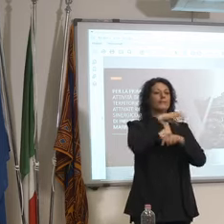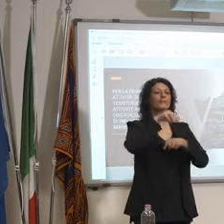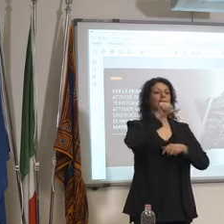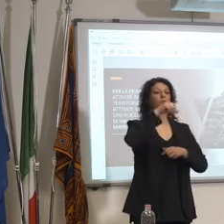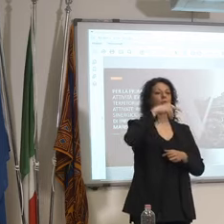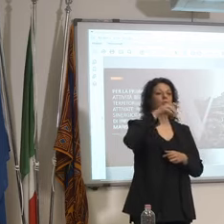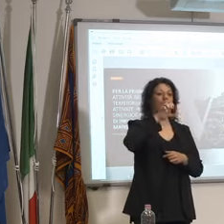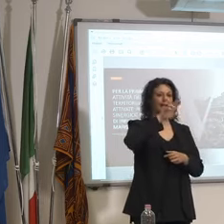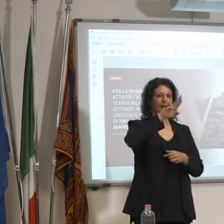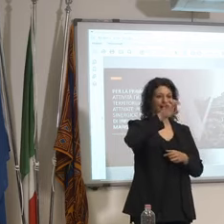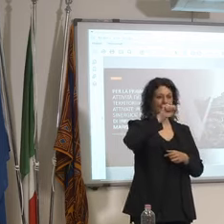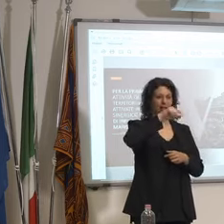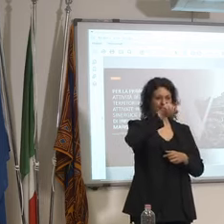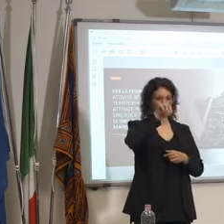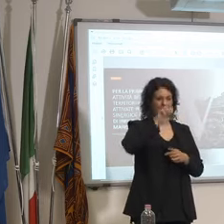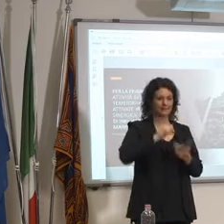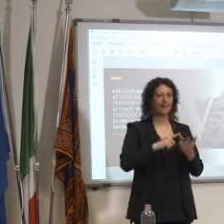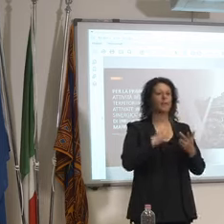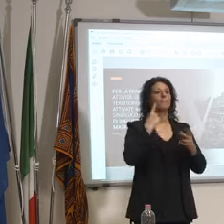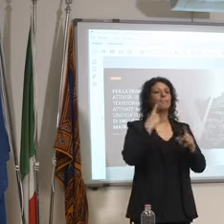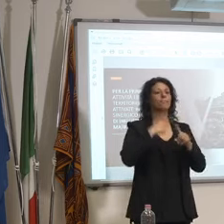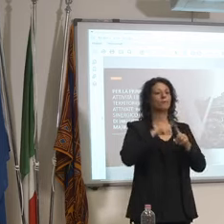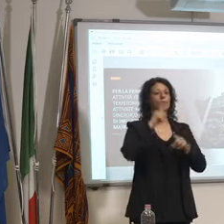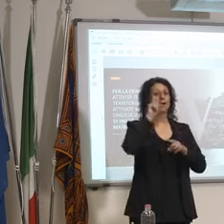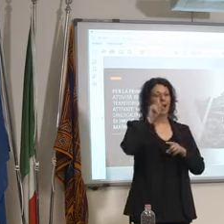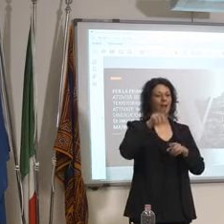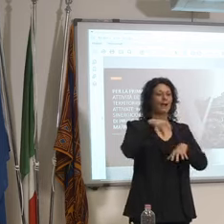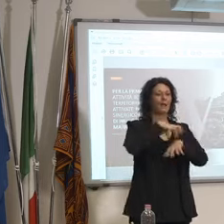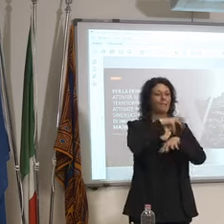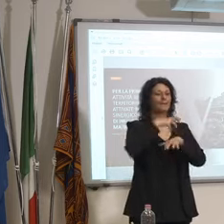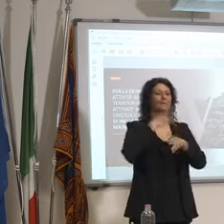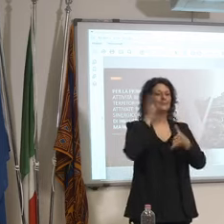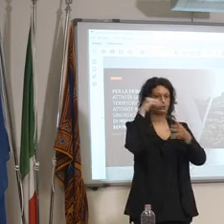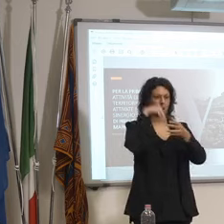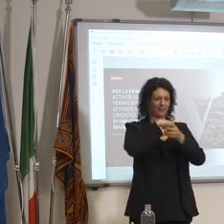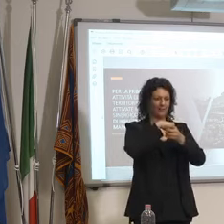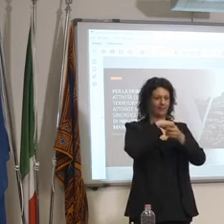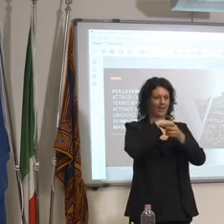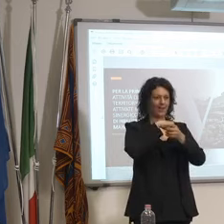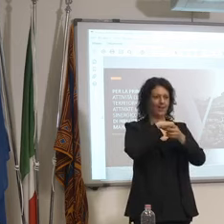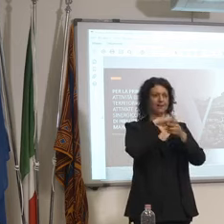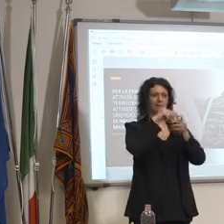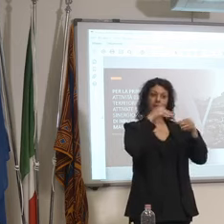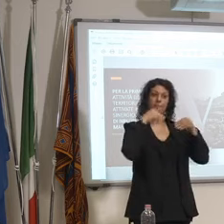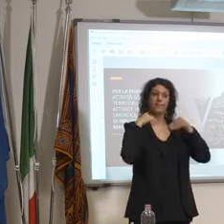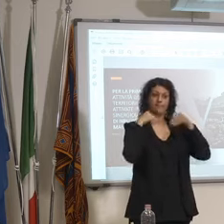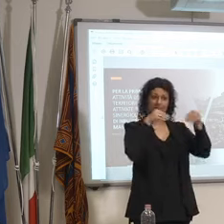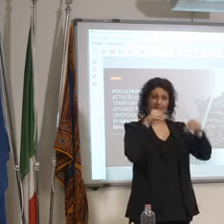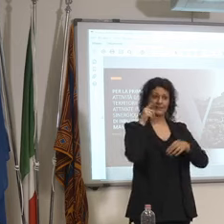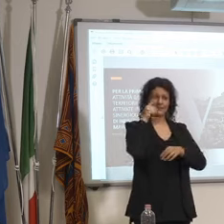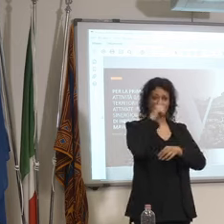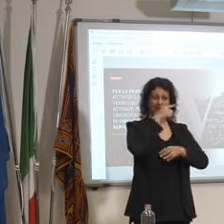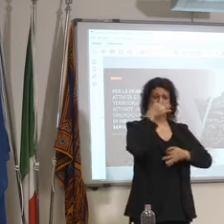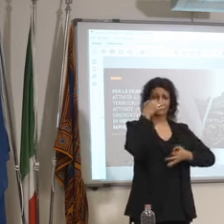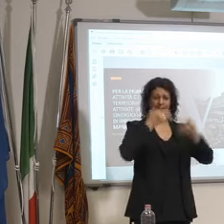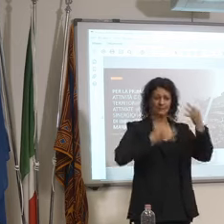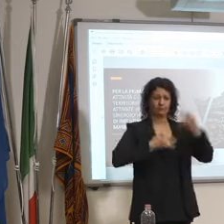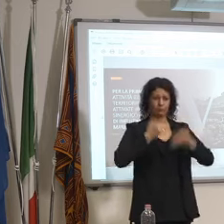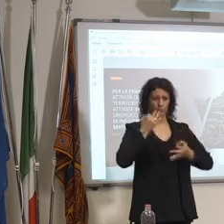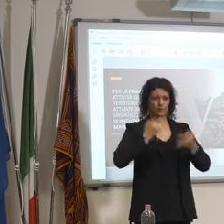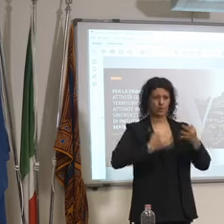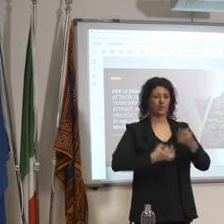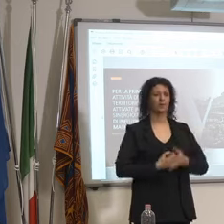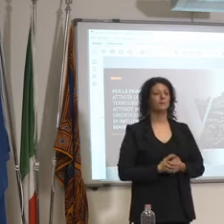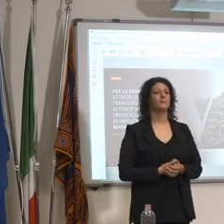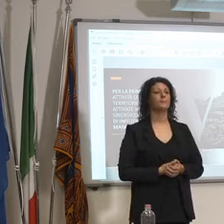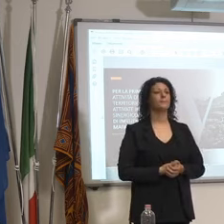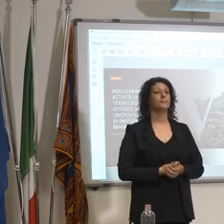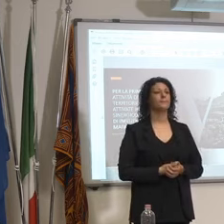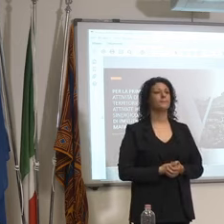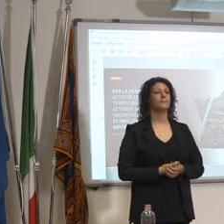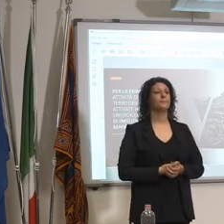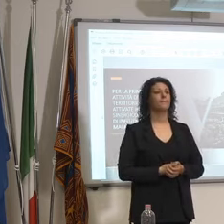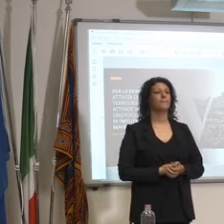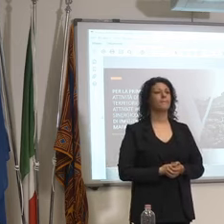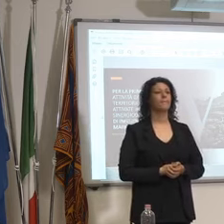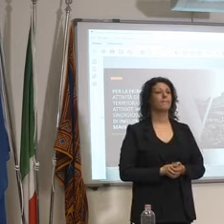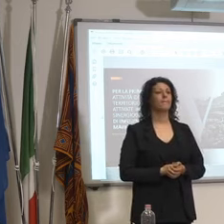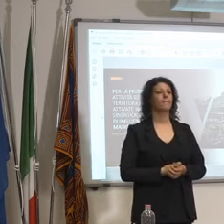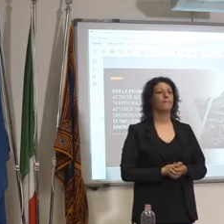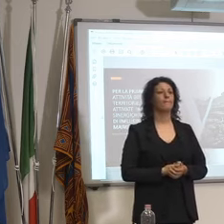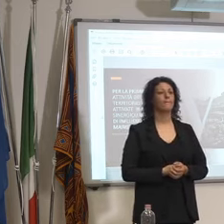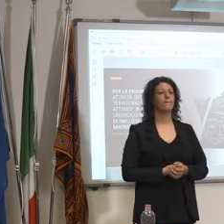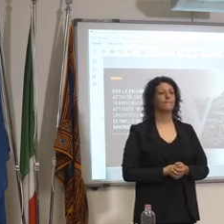anche il diritto degli interni allora qui la questione è estremamente controversa nel senso che la riforma sanitaria